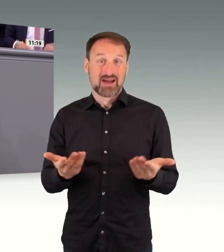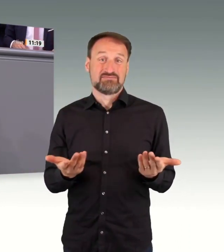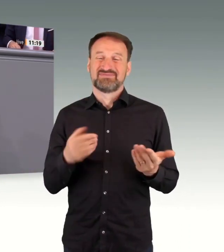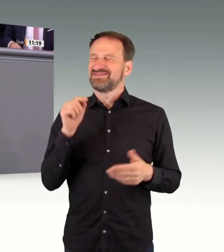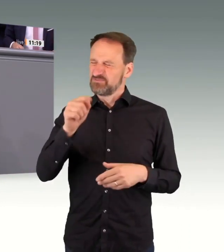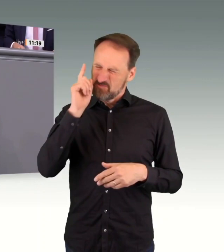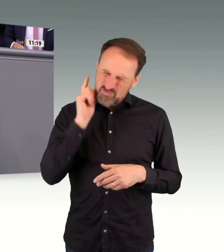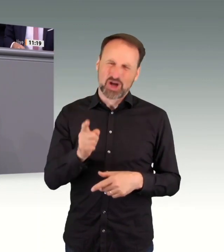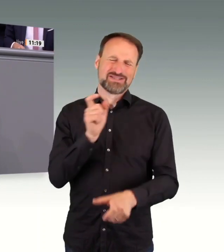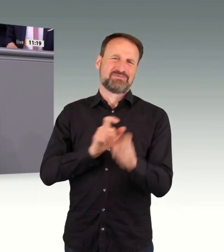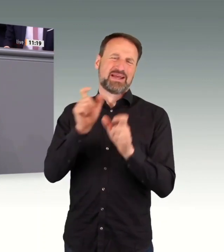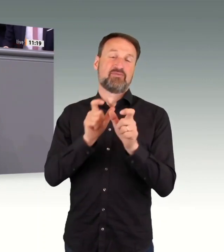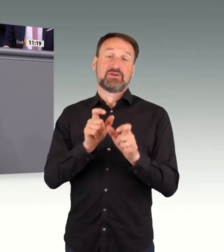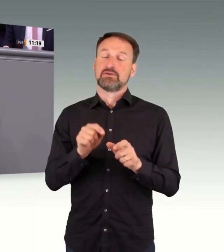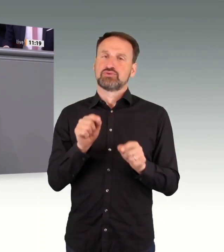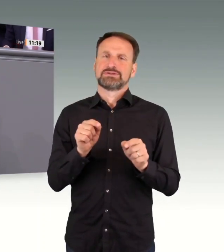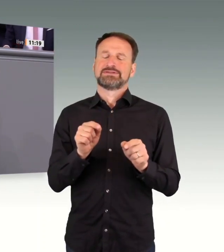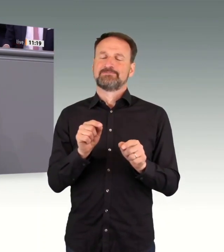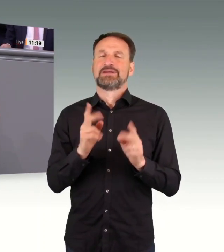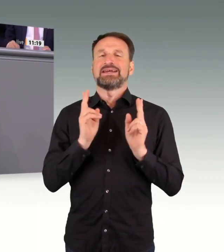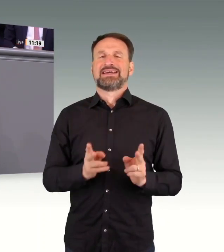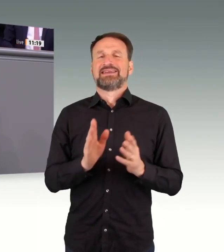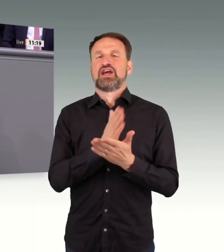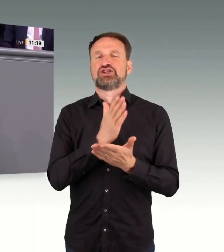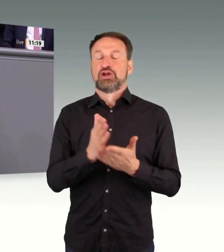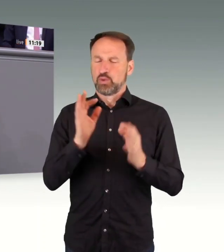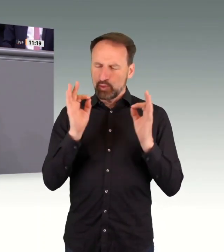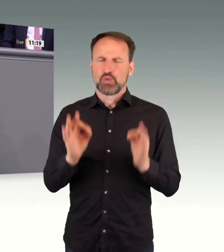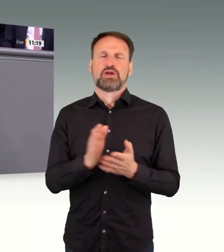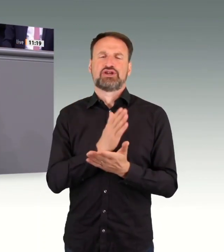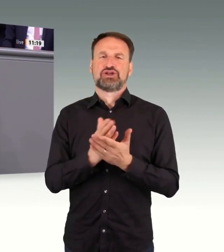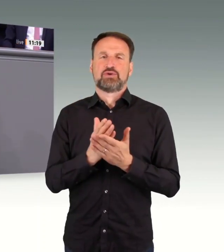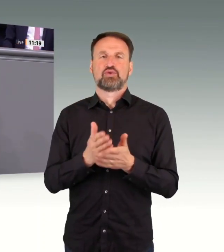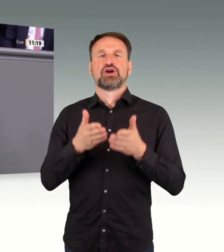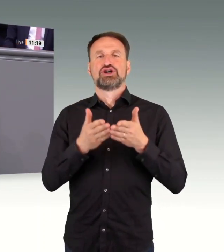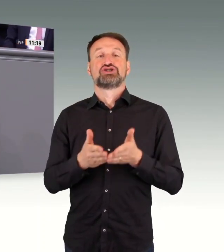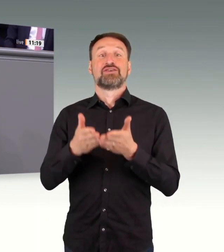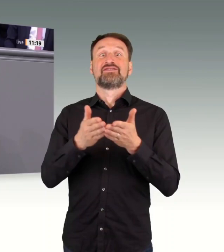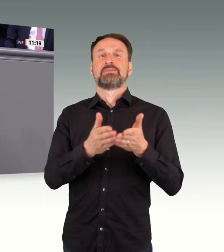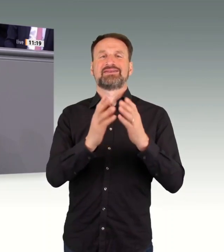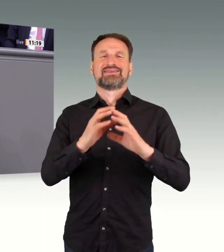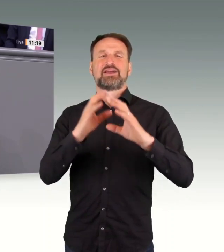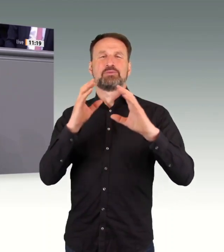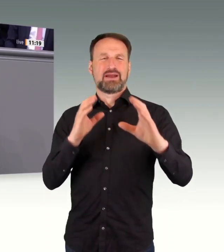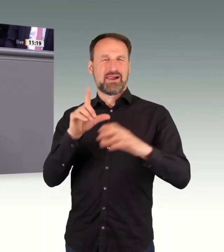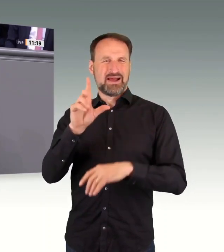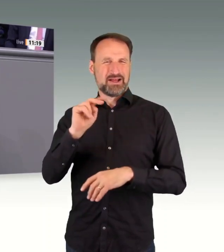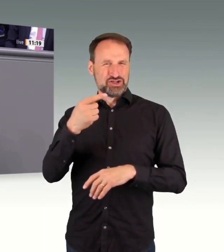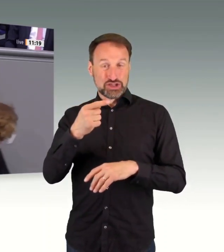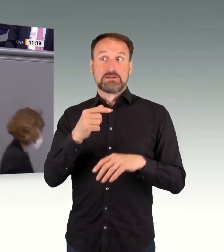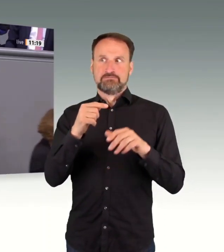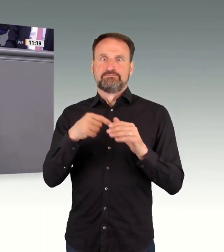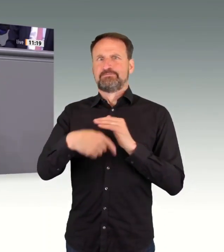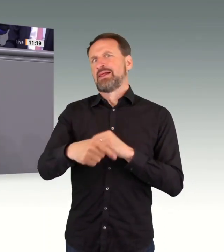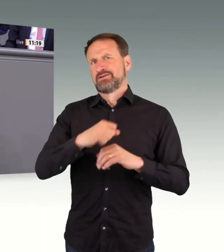und richtige Entscheidung, dass wir einerseits die schwimmenden Terminals jetzt sehr, sehr schnell ins Werk setzen, auch